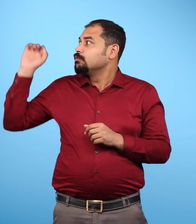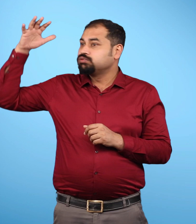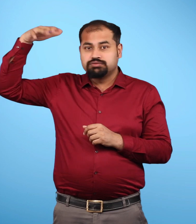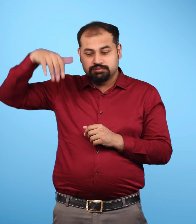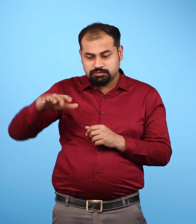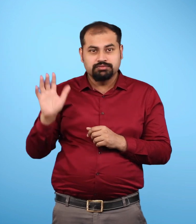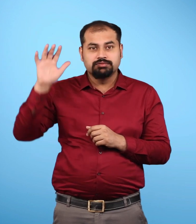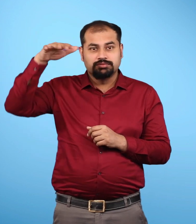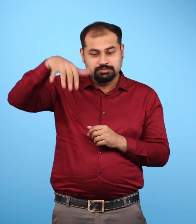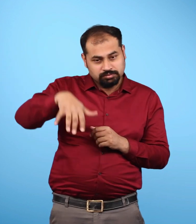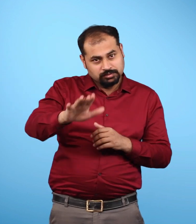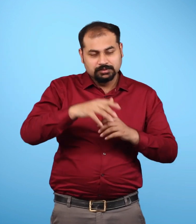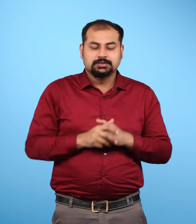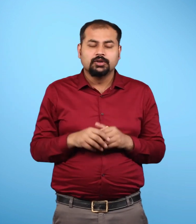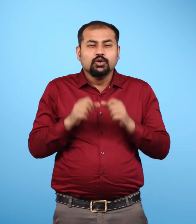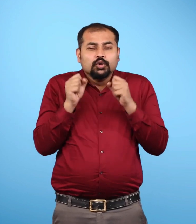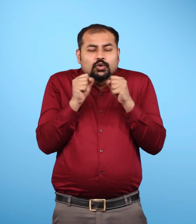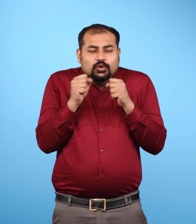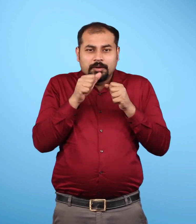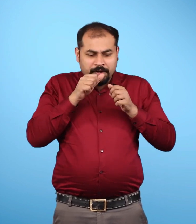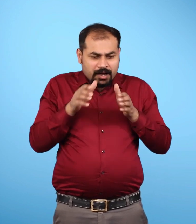जीलें, हिम नदियां,